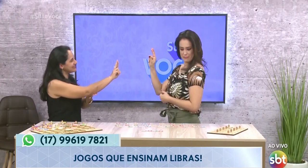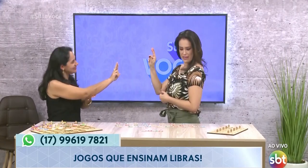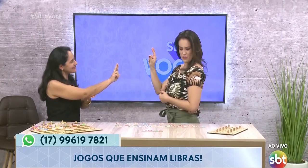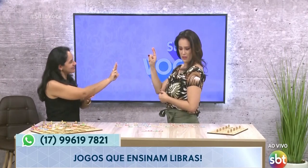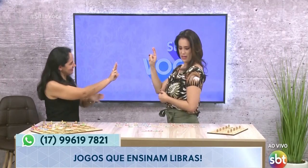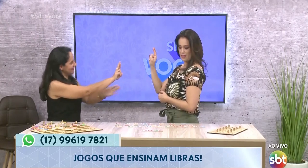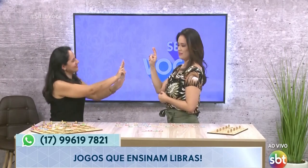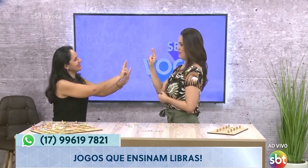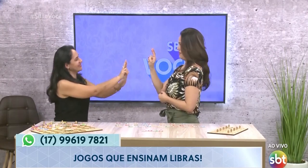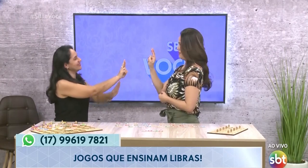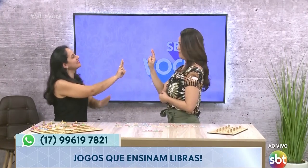Peraí, deixa eu colar aqui.